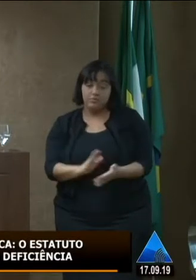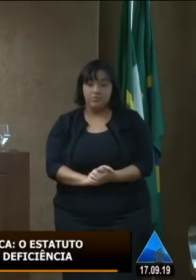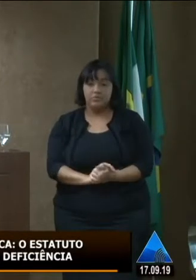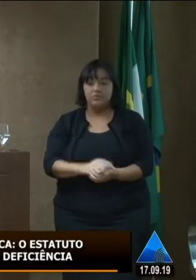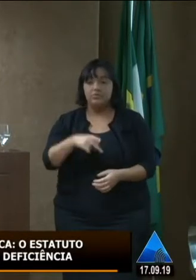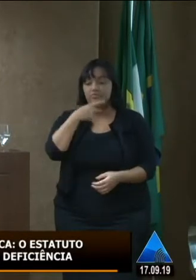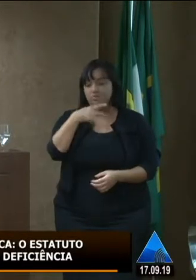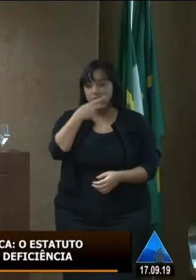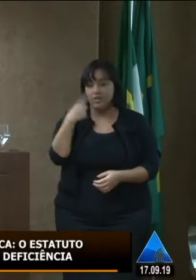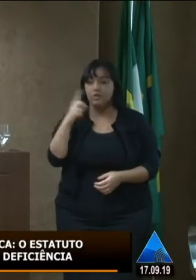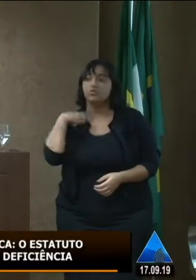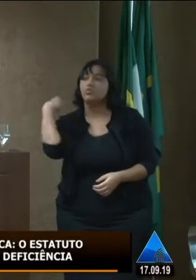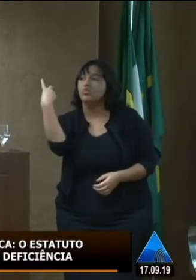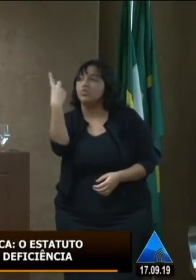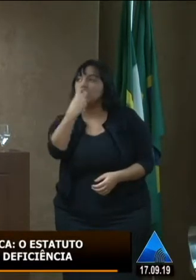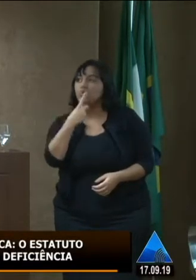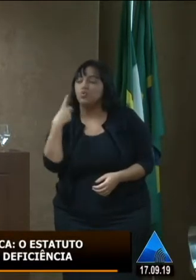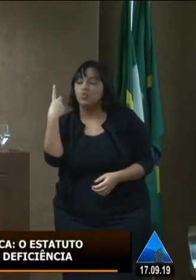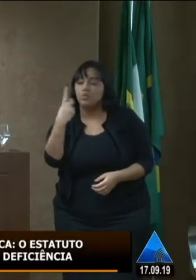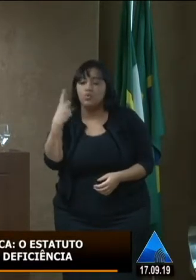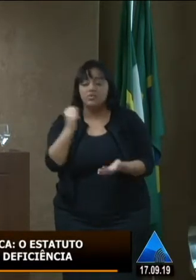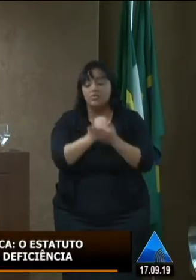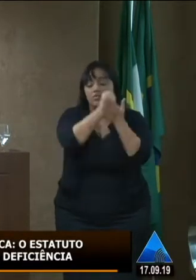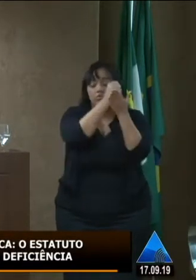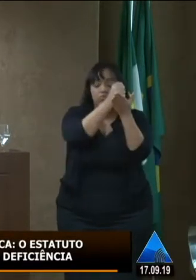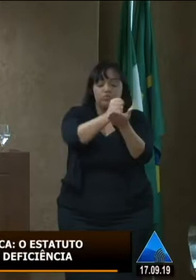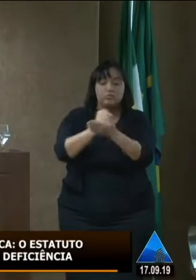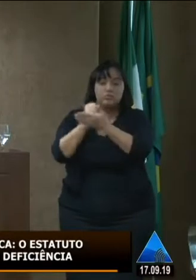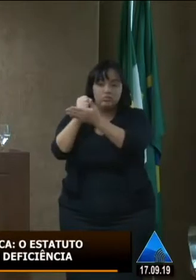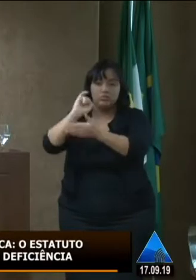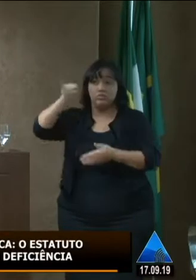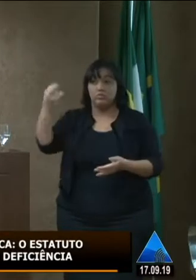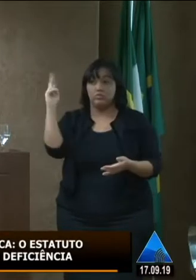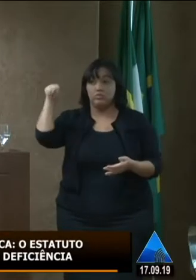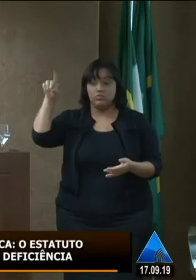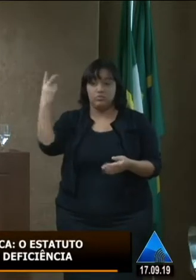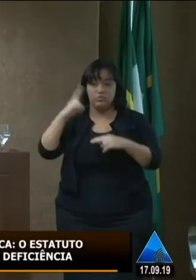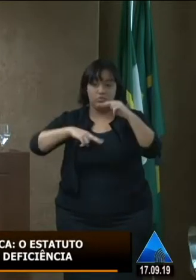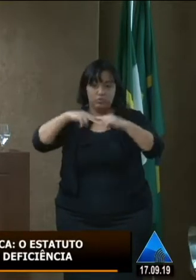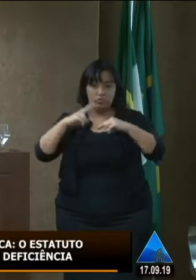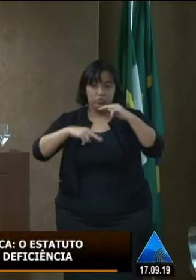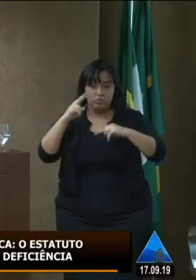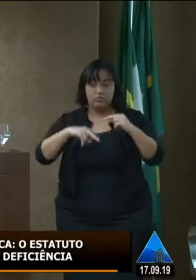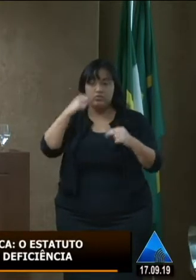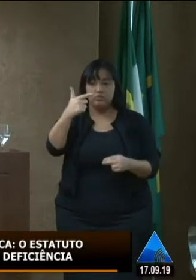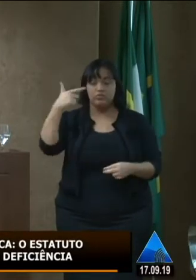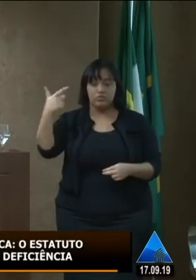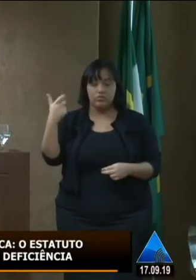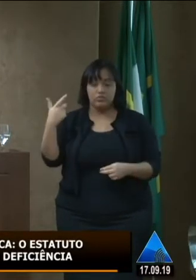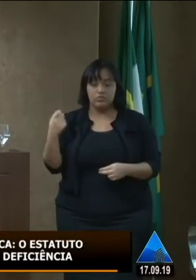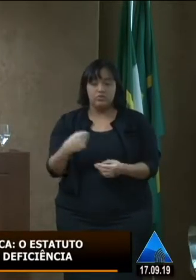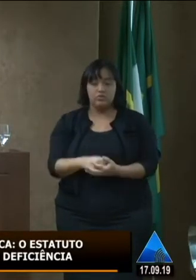que nós acolhemos na nova Secretaria que existe desde junho para cá 22 conselhos e